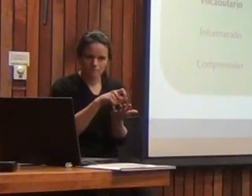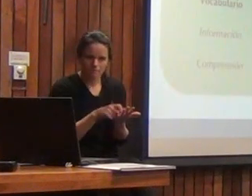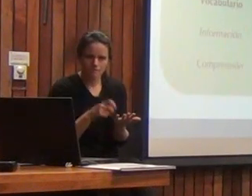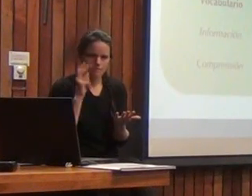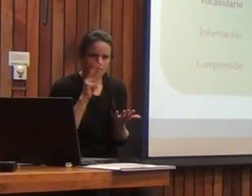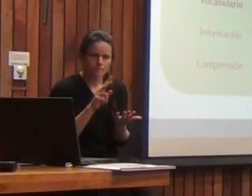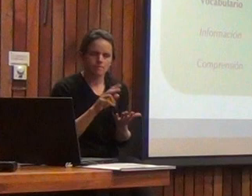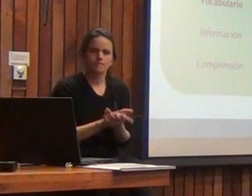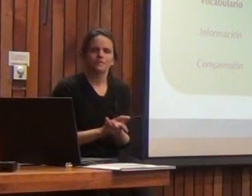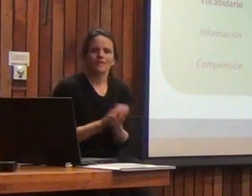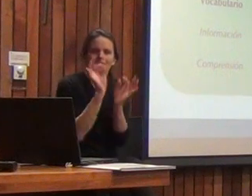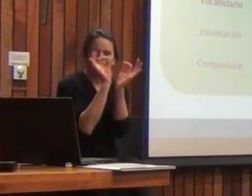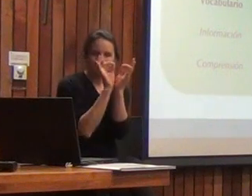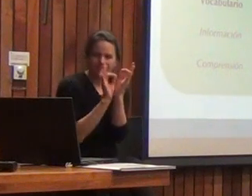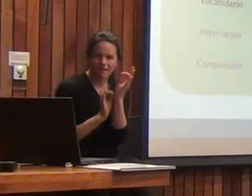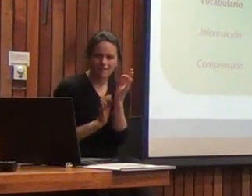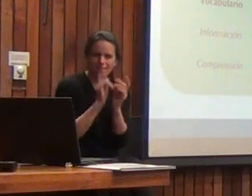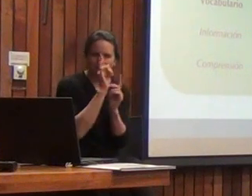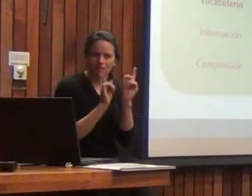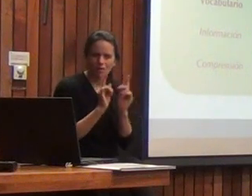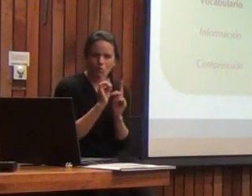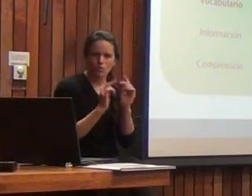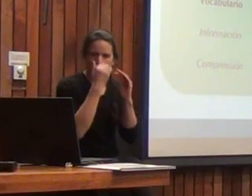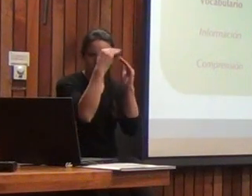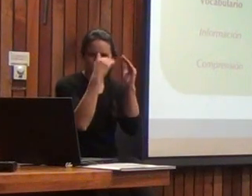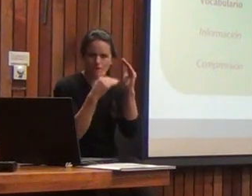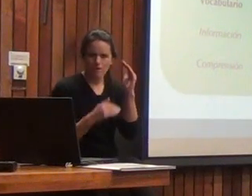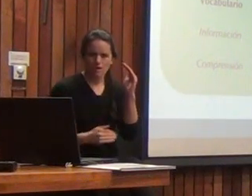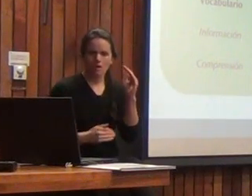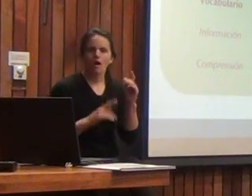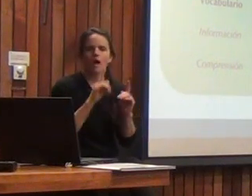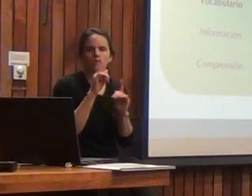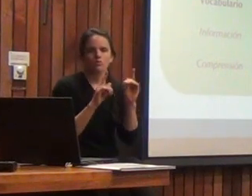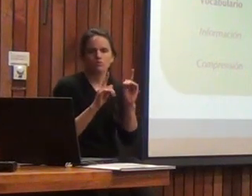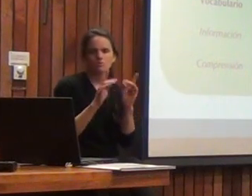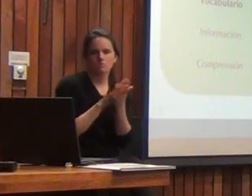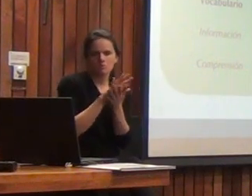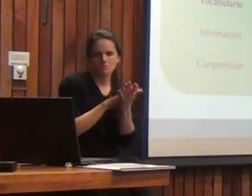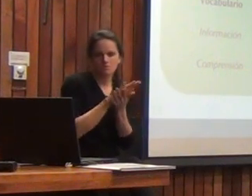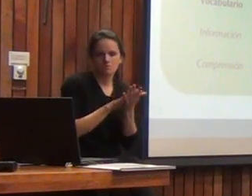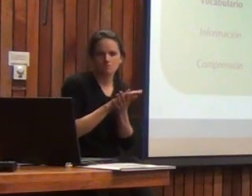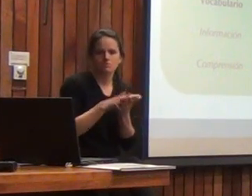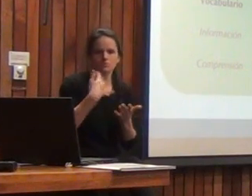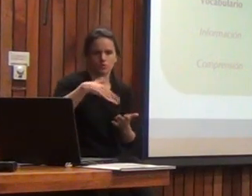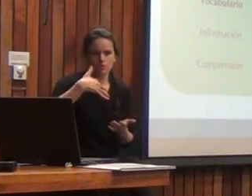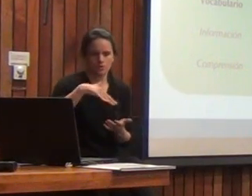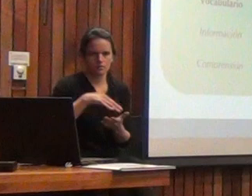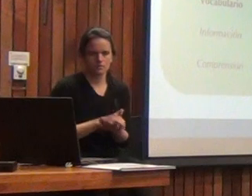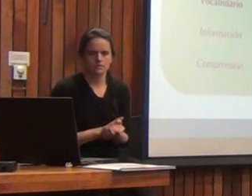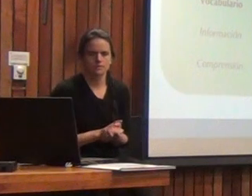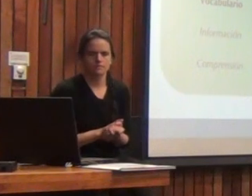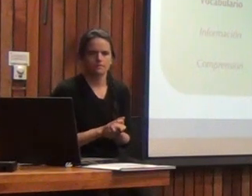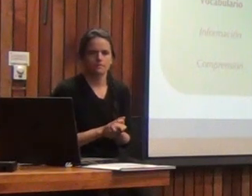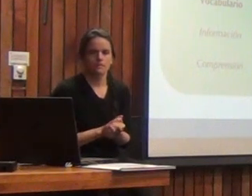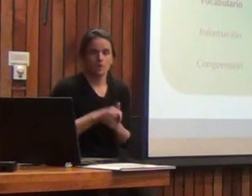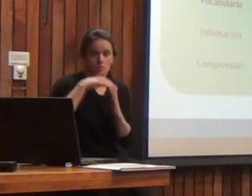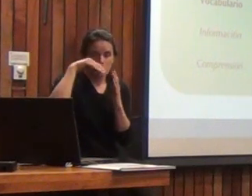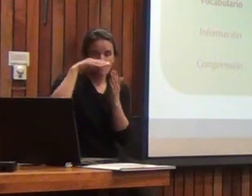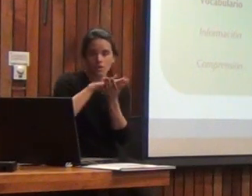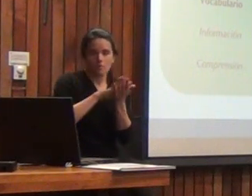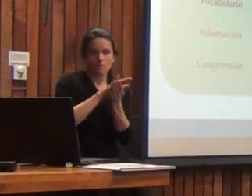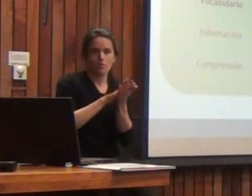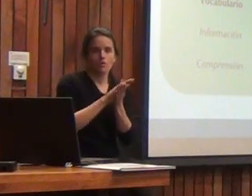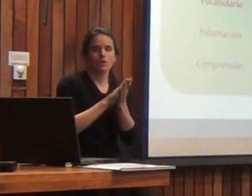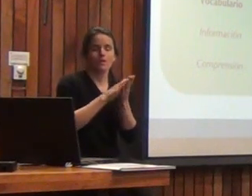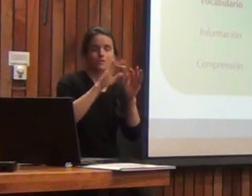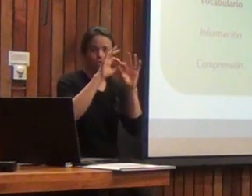Si vamos al detalle de cada uno de estos niveles nos vamos a encontrar con algunas cosas bastante significativas. Si profundizamos en el nivel